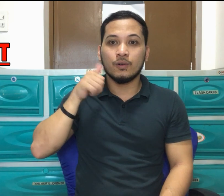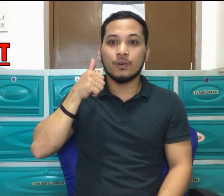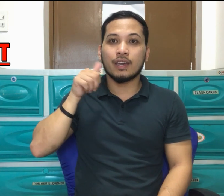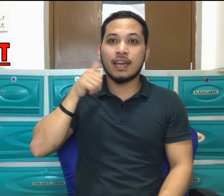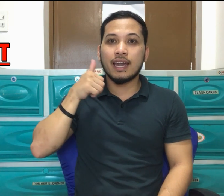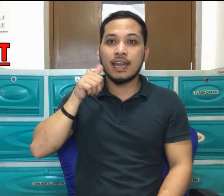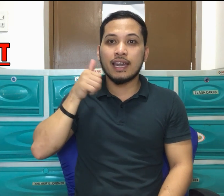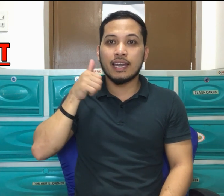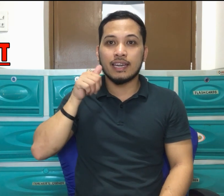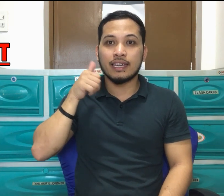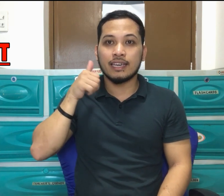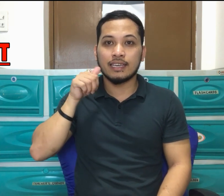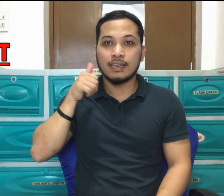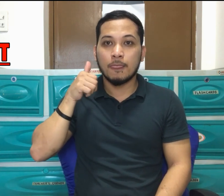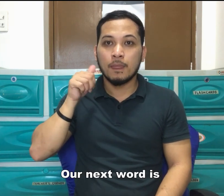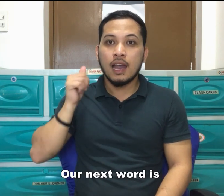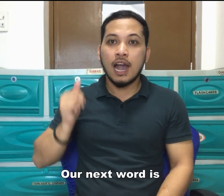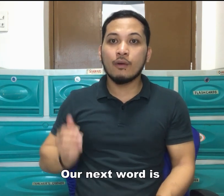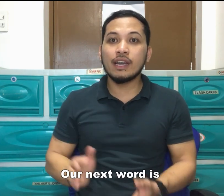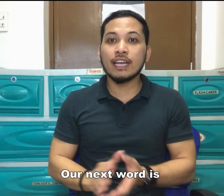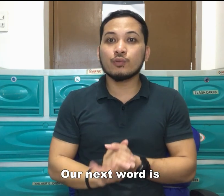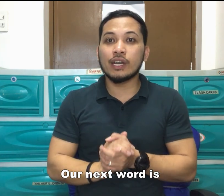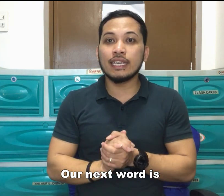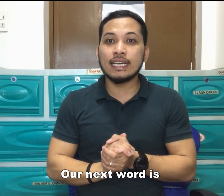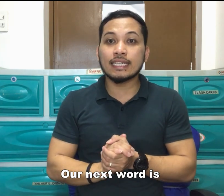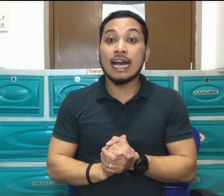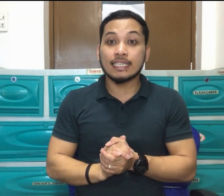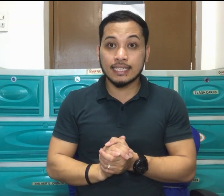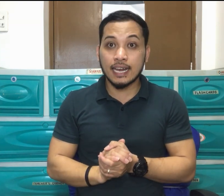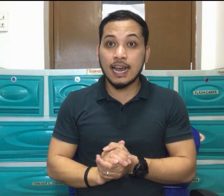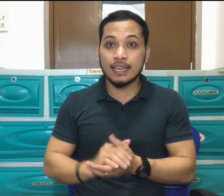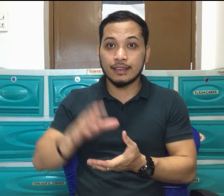Okay. Our next word is son.